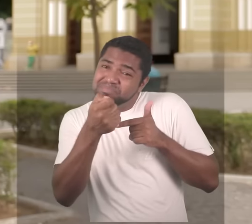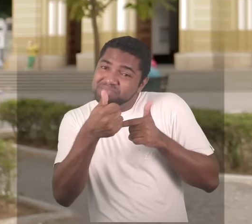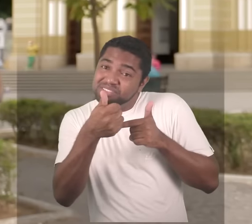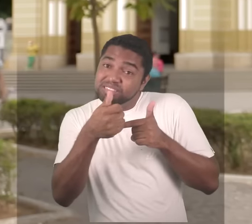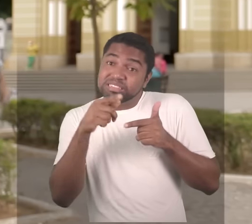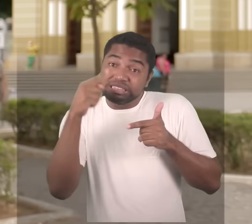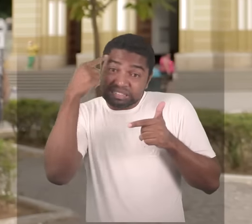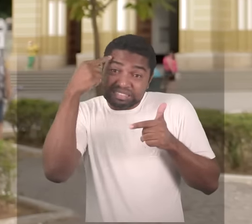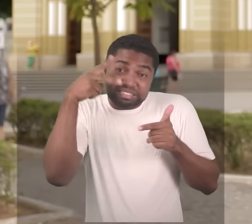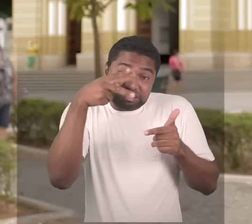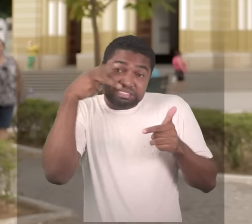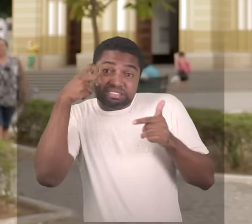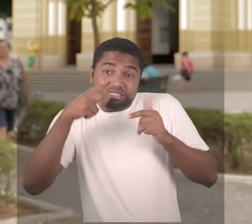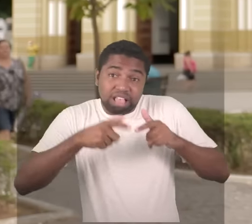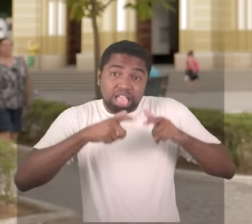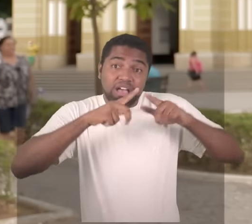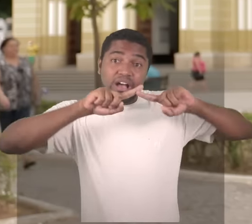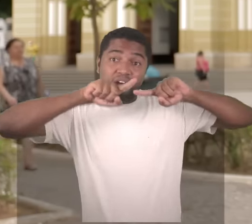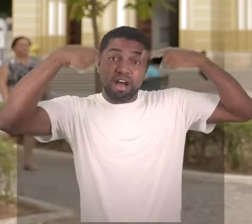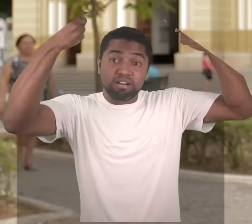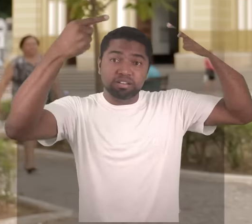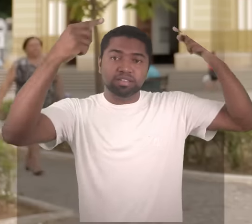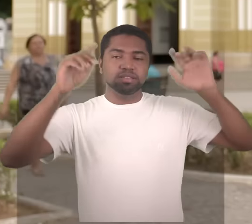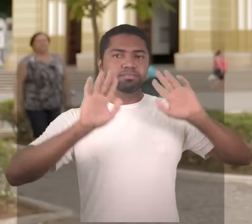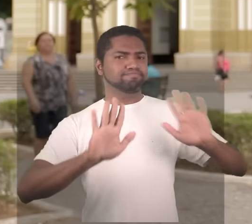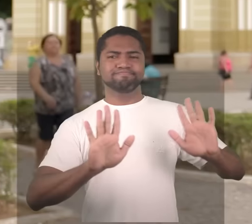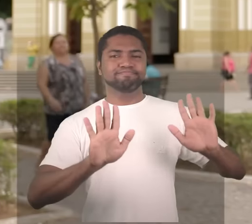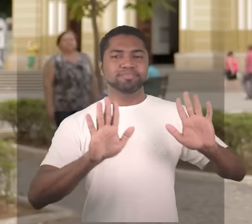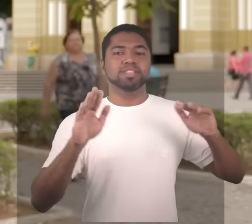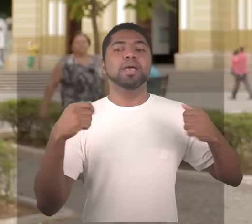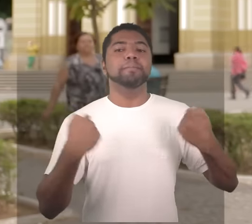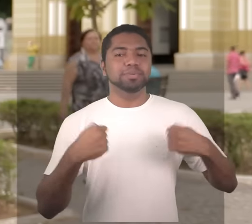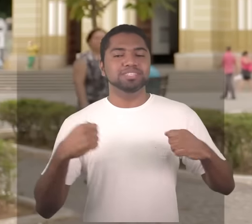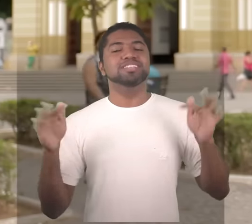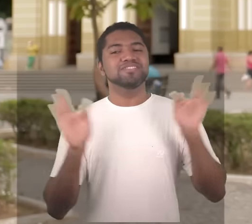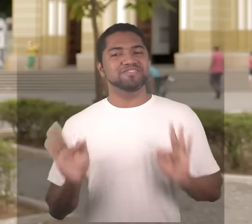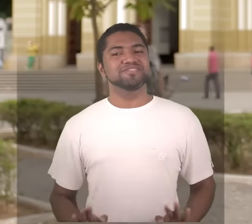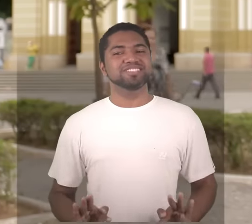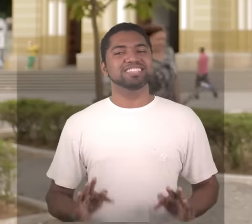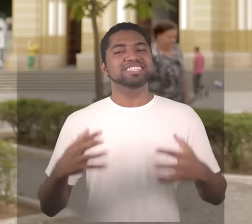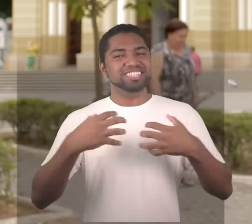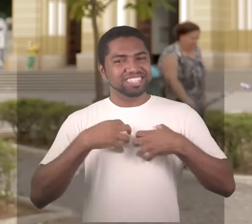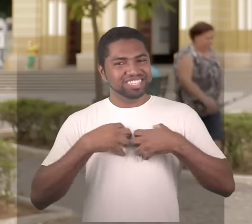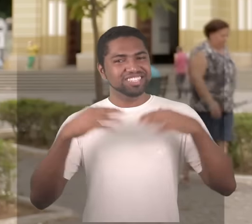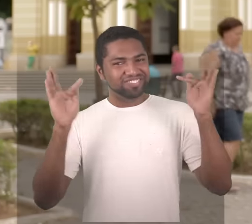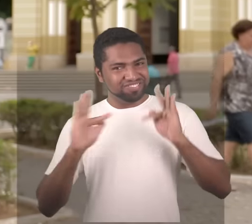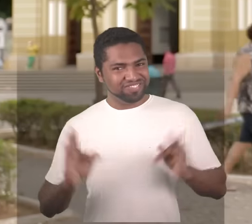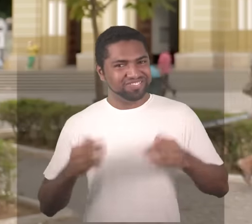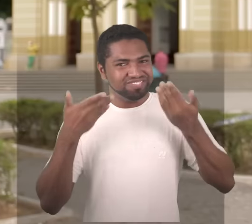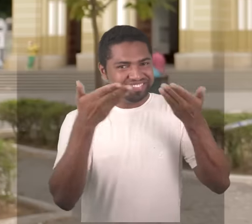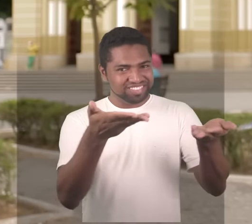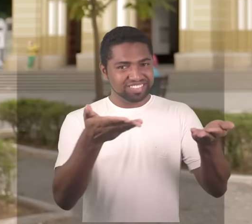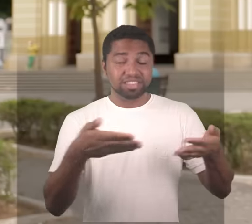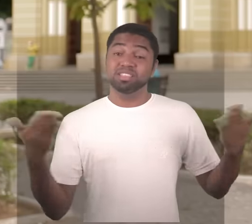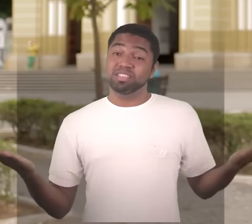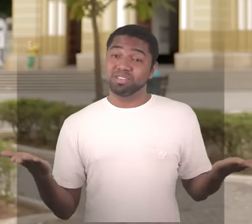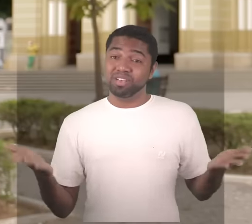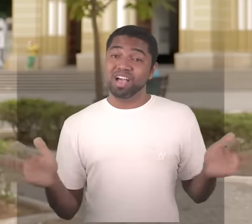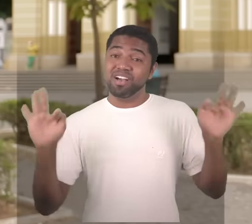grande o importante gente é ser feliz então seja feliz é isso aí estamos chegando ao final de mais um programa